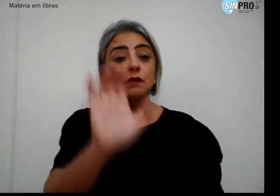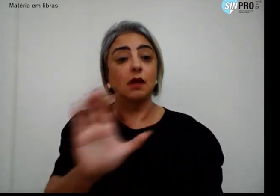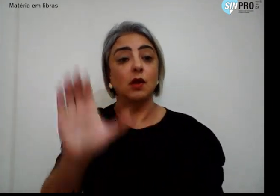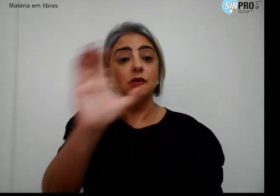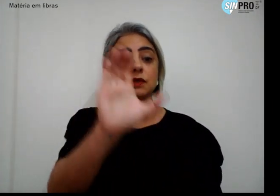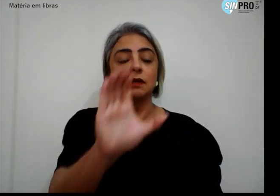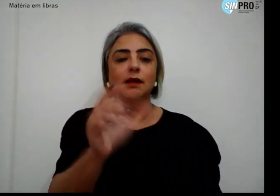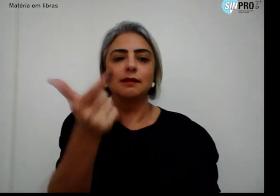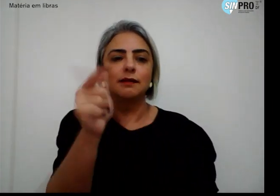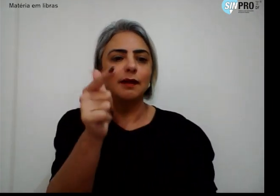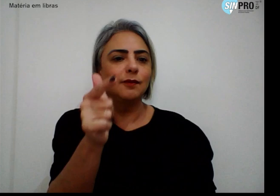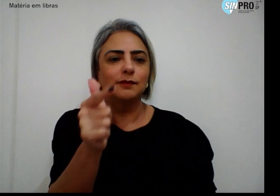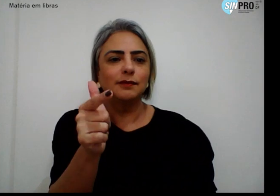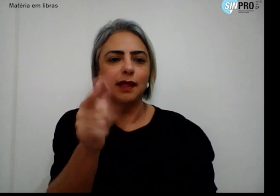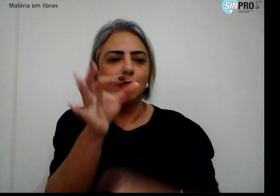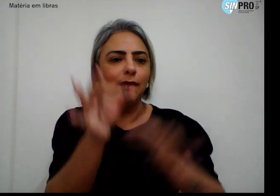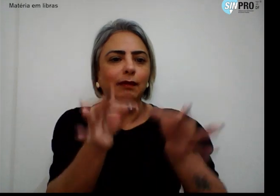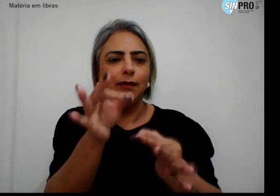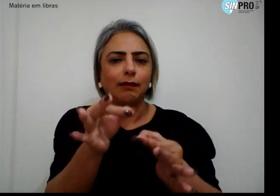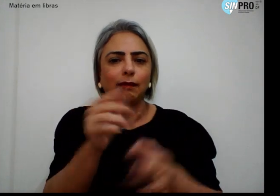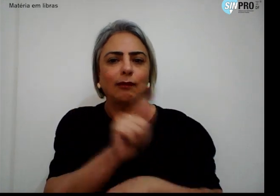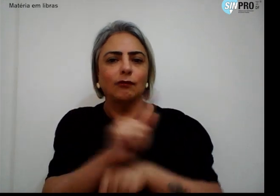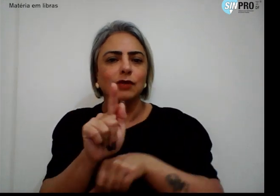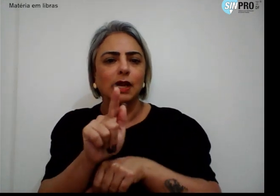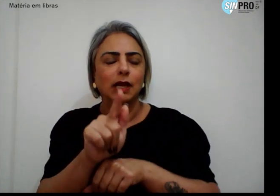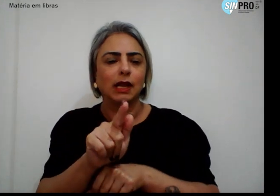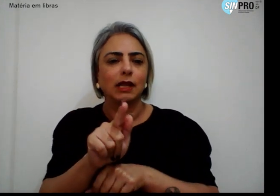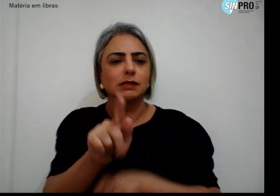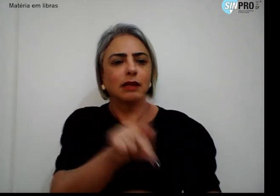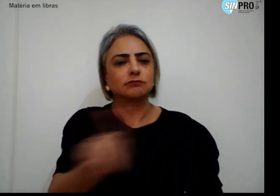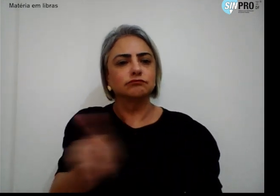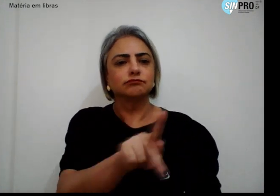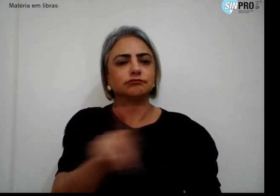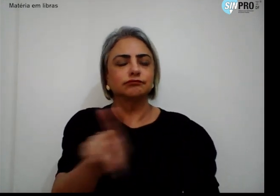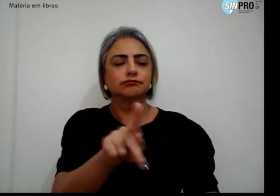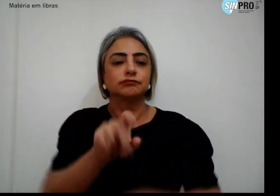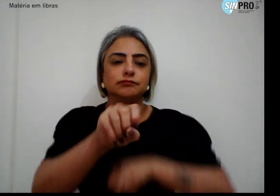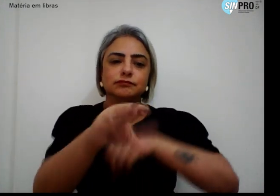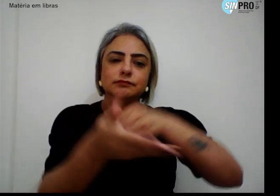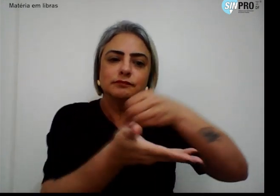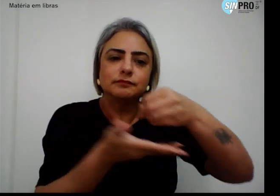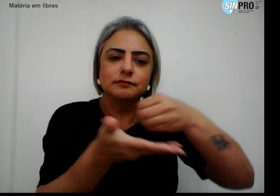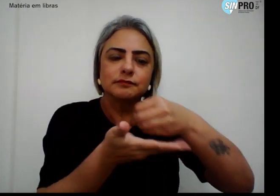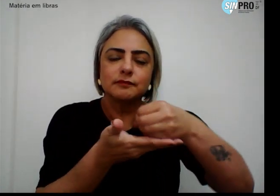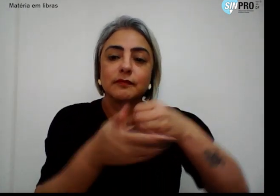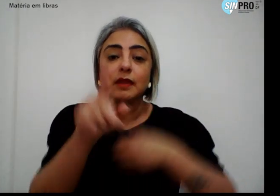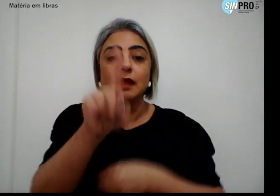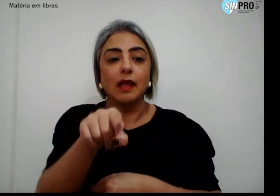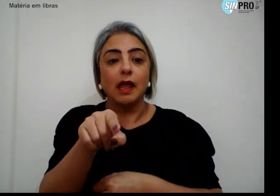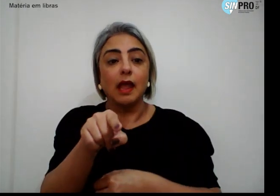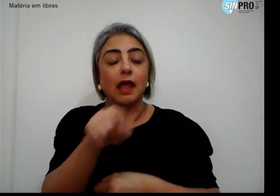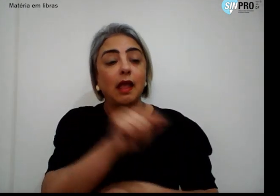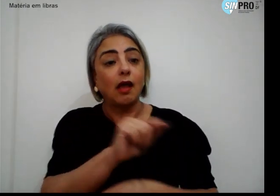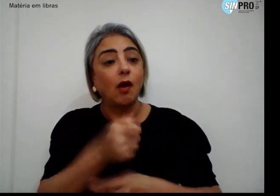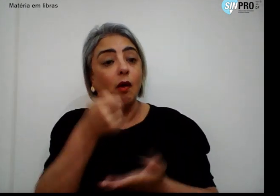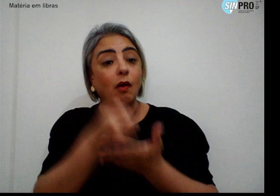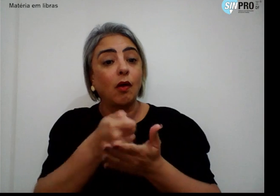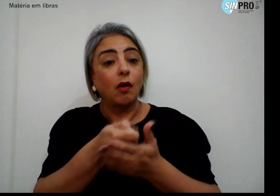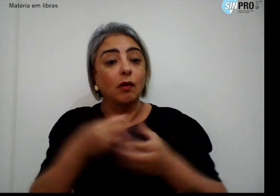não têm gerência sobre regência de classe na Educação Básica, que é regida pelo Ministério da